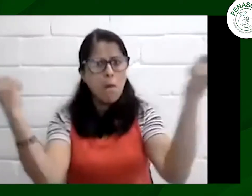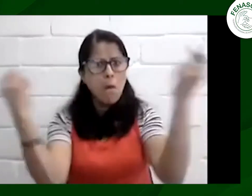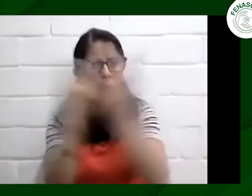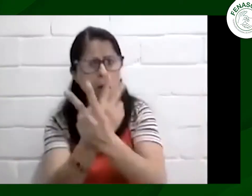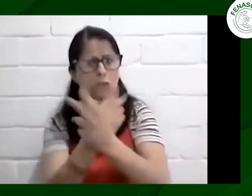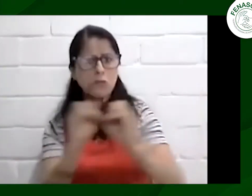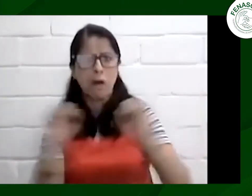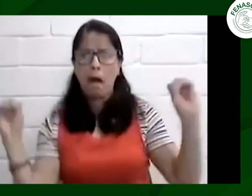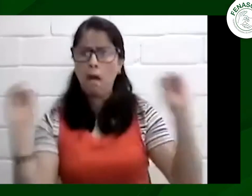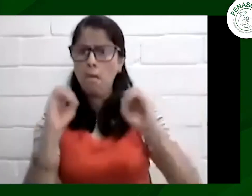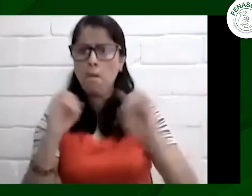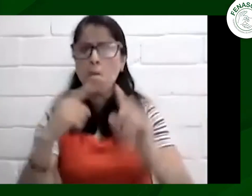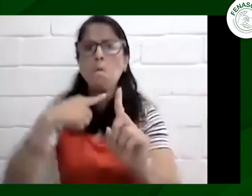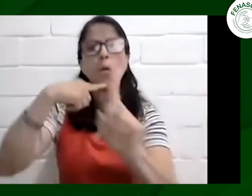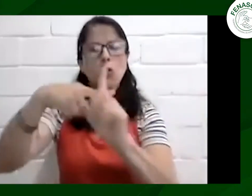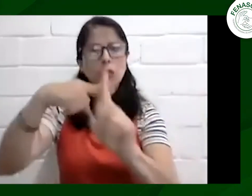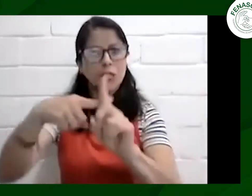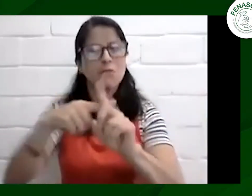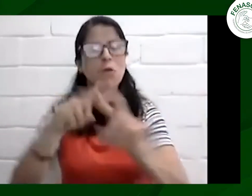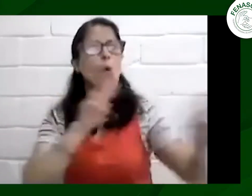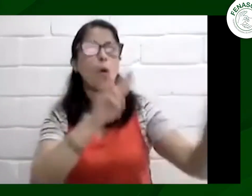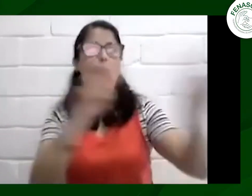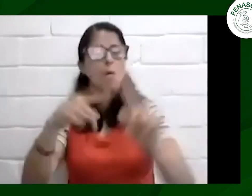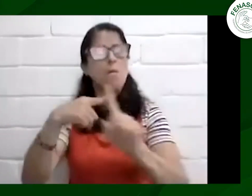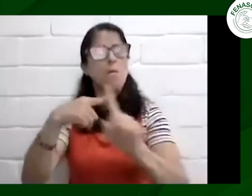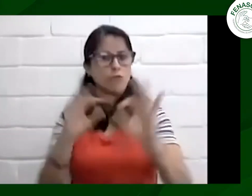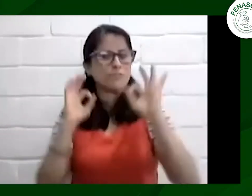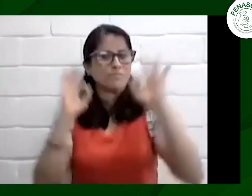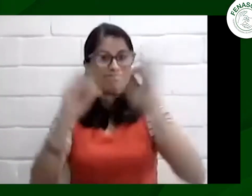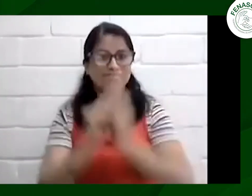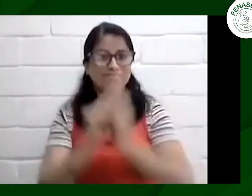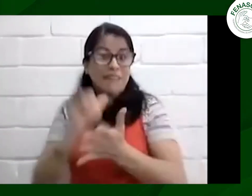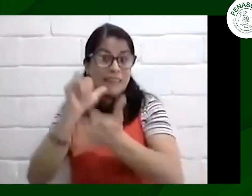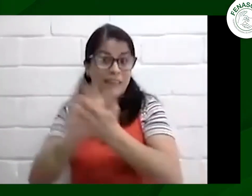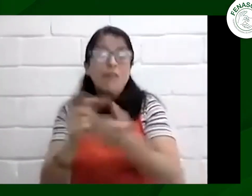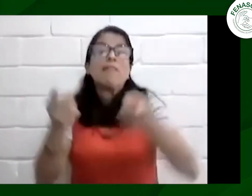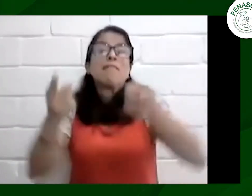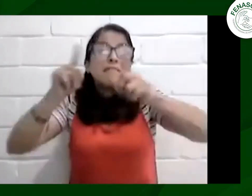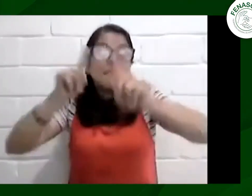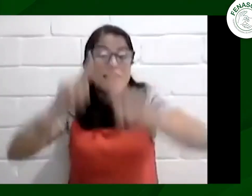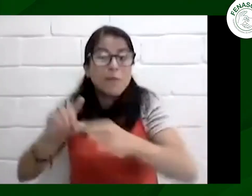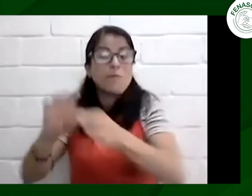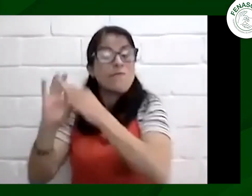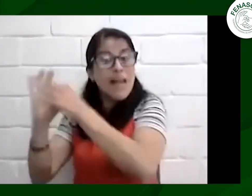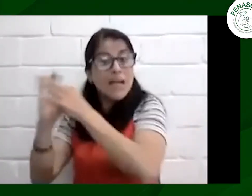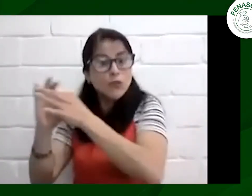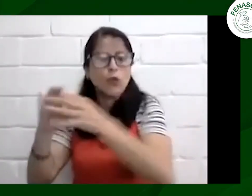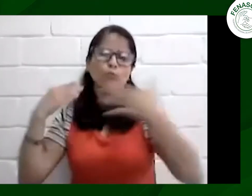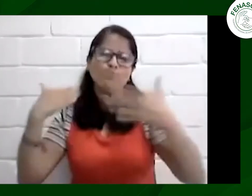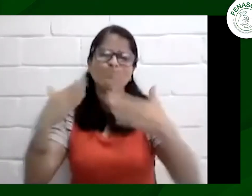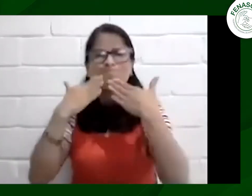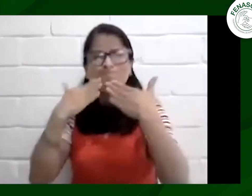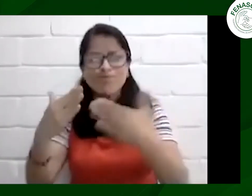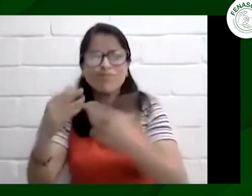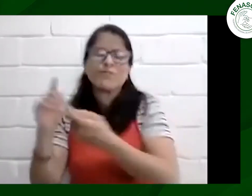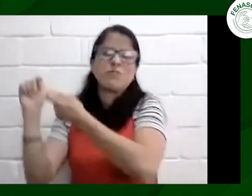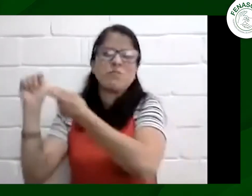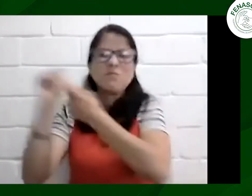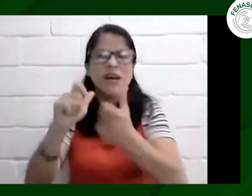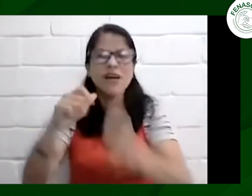el acompañamiento si ustedes se pudieron dar cuenta este plantón fue pacífico y fue muy positivo adicional a eso